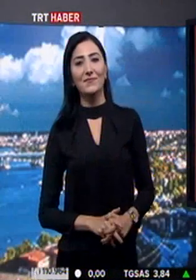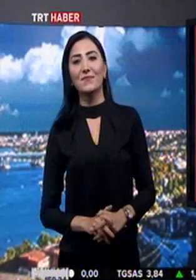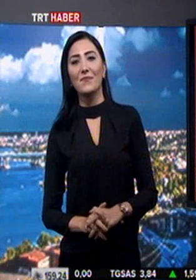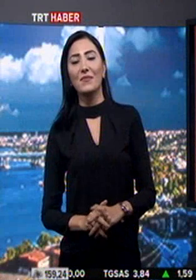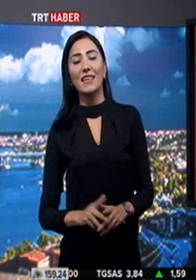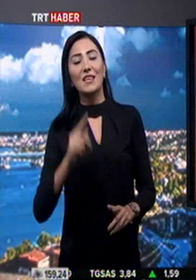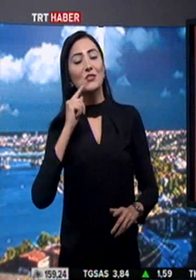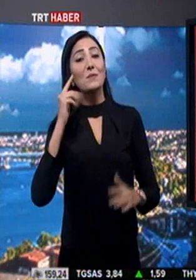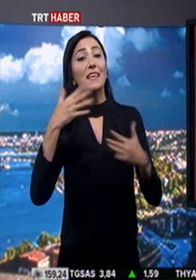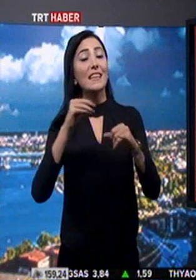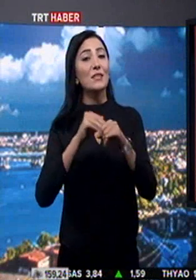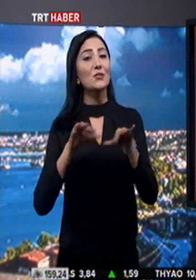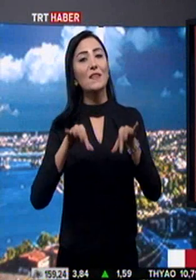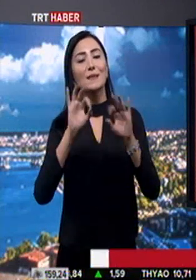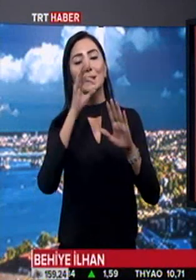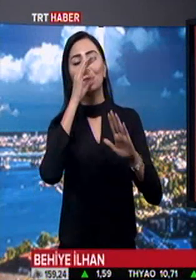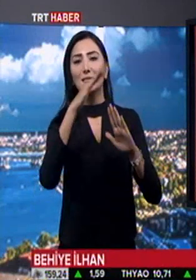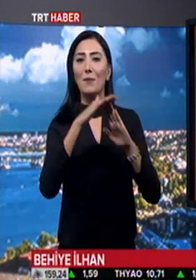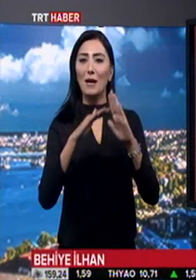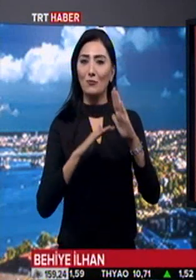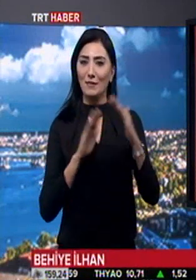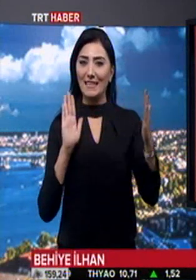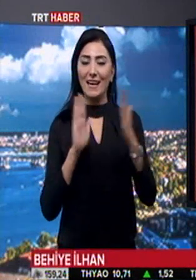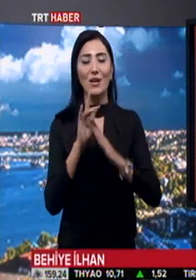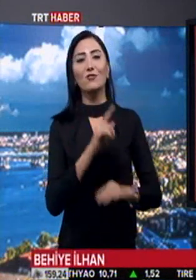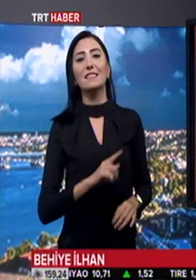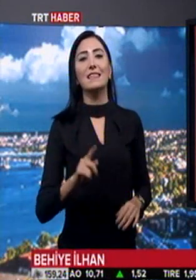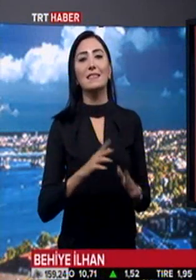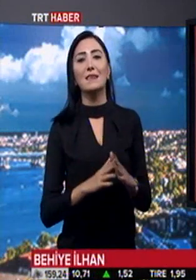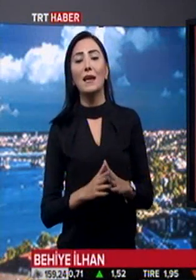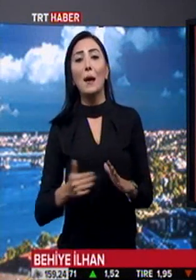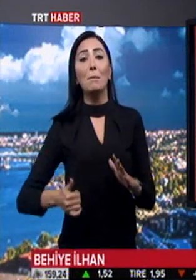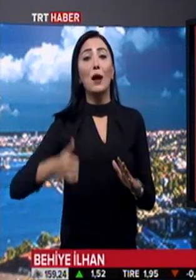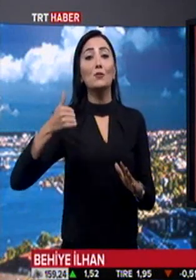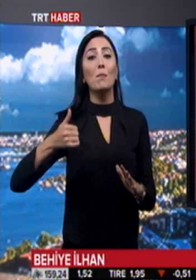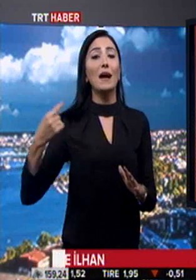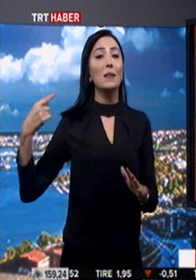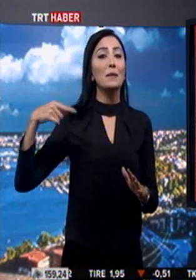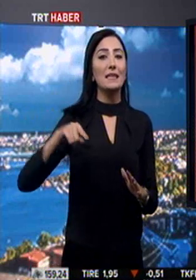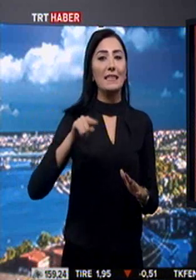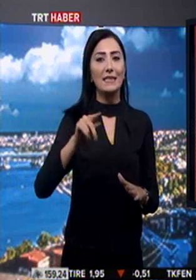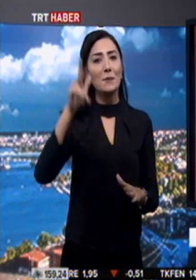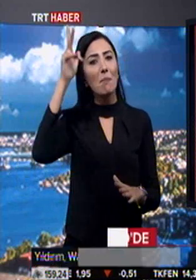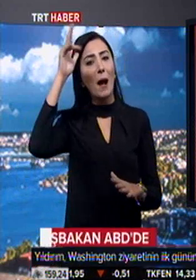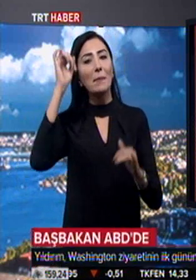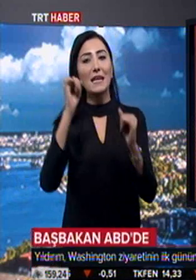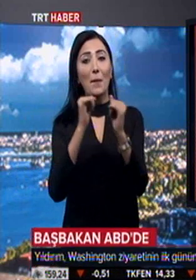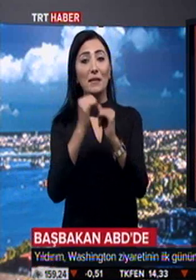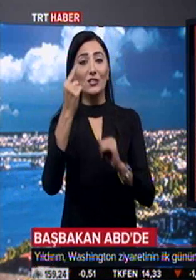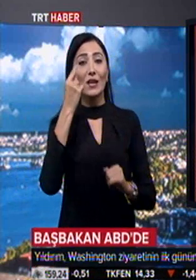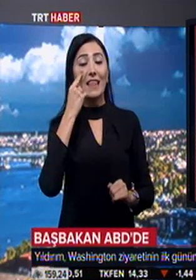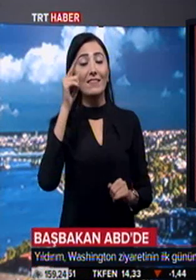Bu kez işitme engelliler için hazırladığımız haber bülteniyle karşınızdayız. Başbakan Binali Yıldırım,